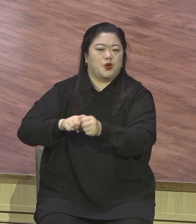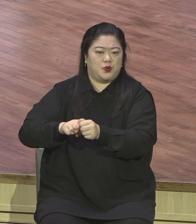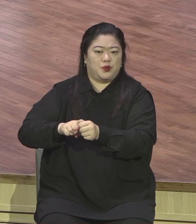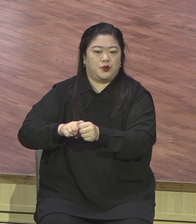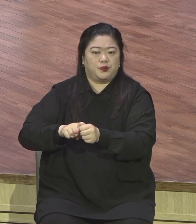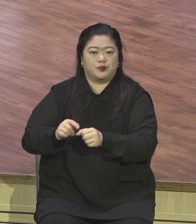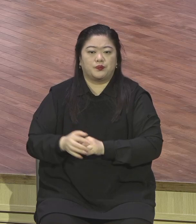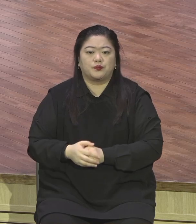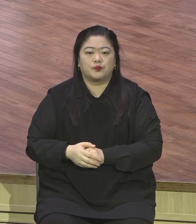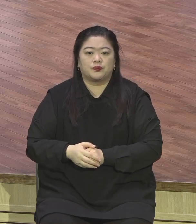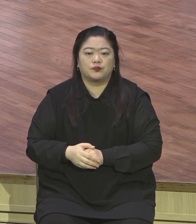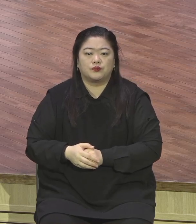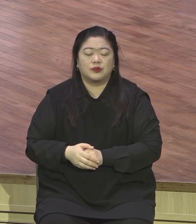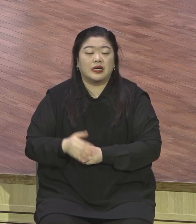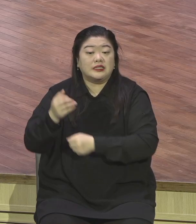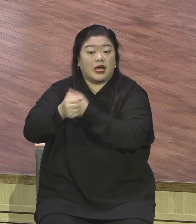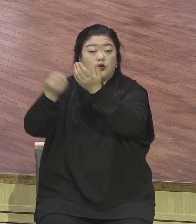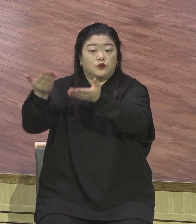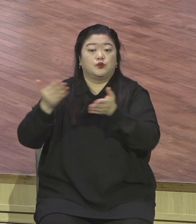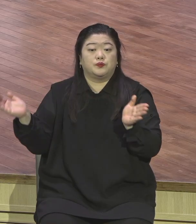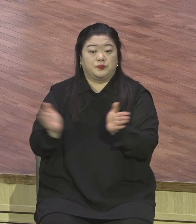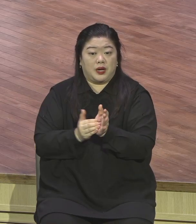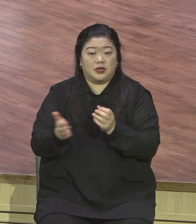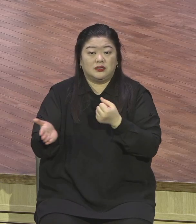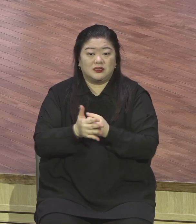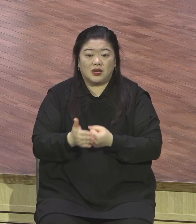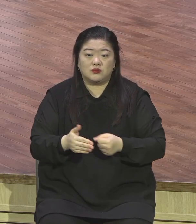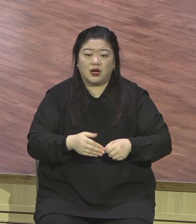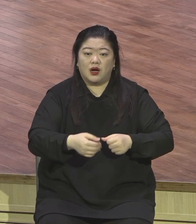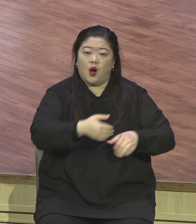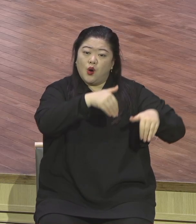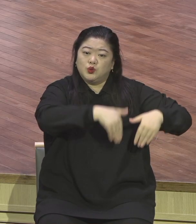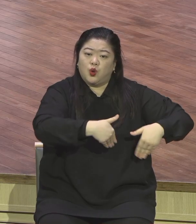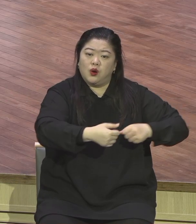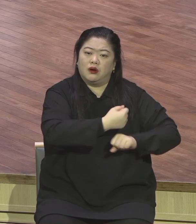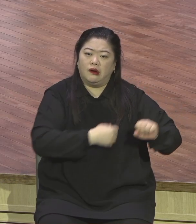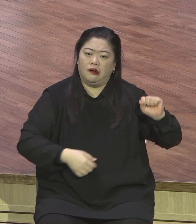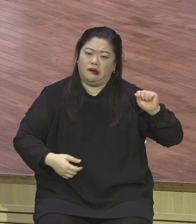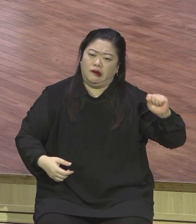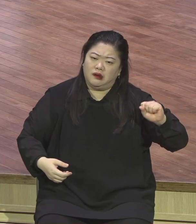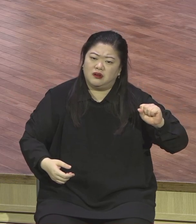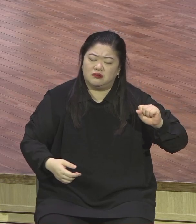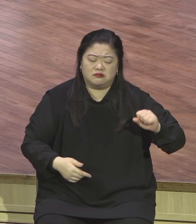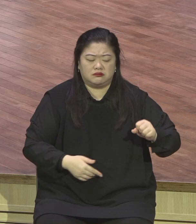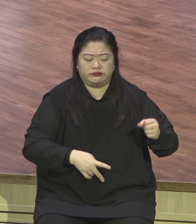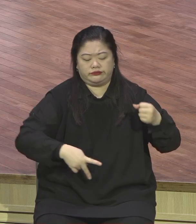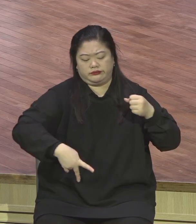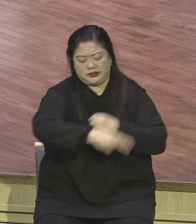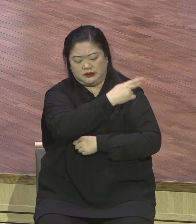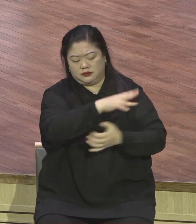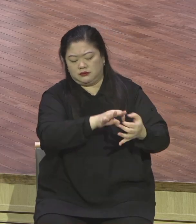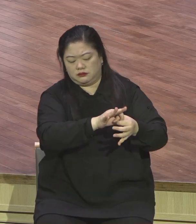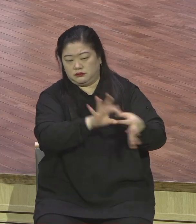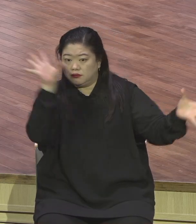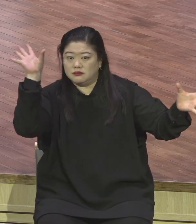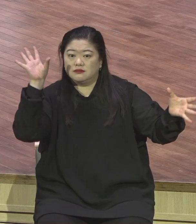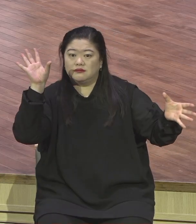굳건하게 서서 다시는 종의 멍해를 내지 말라. 우리가 예수, 그리스도를 통해서